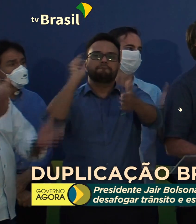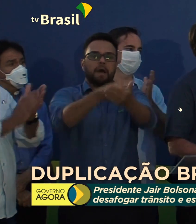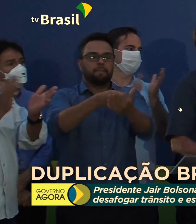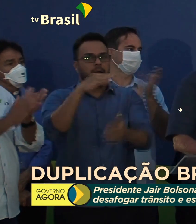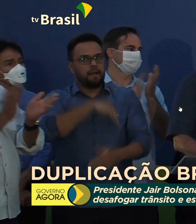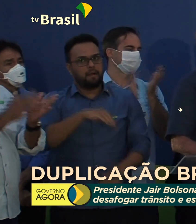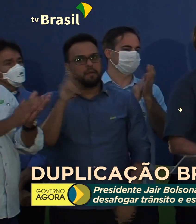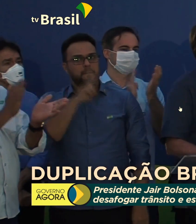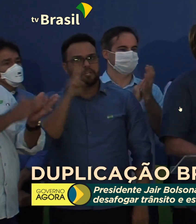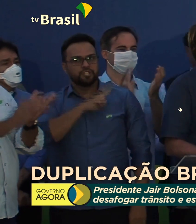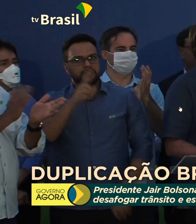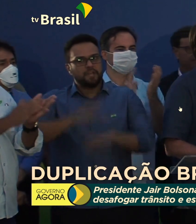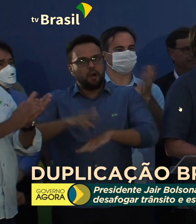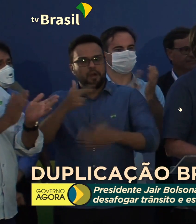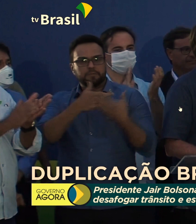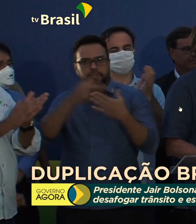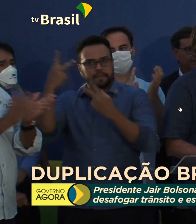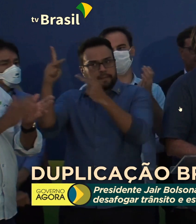emergencial.